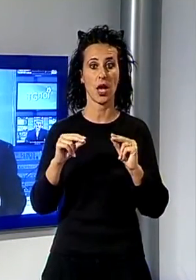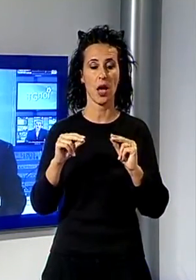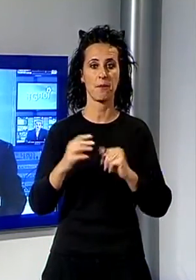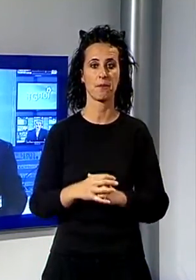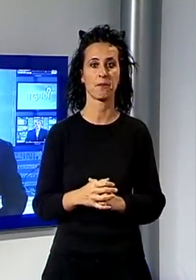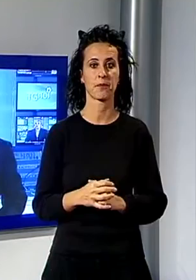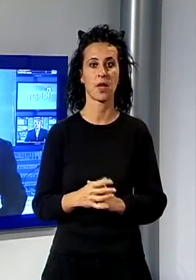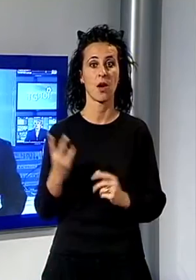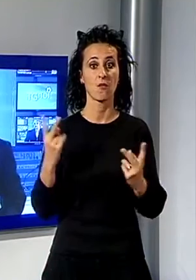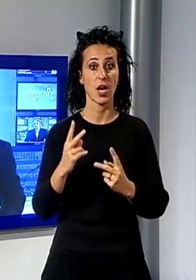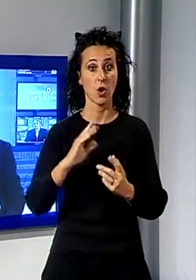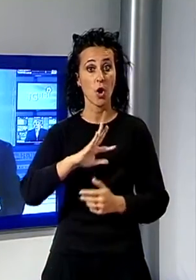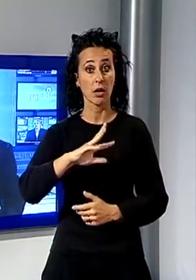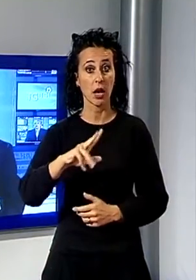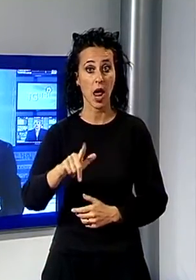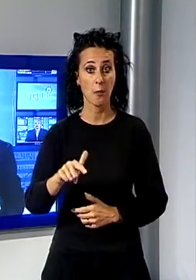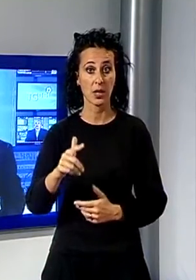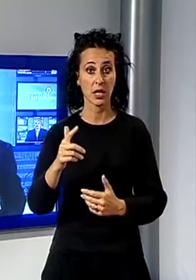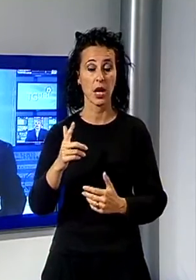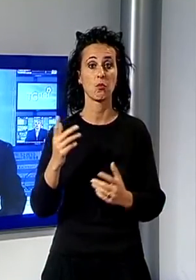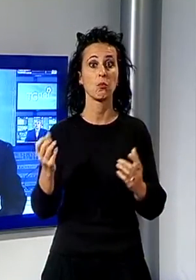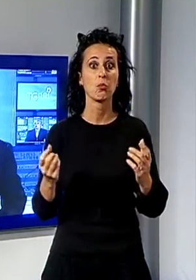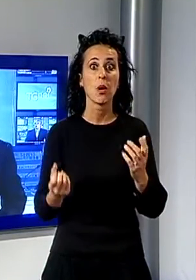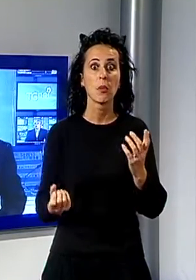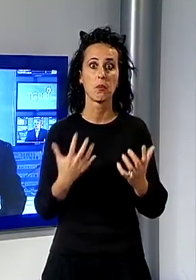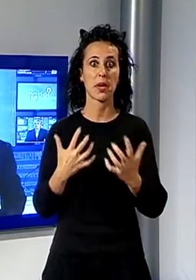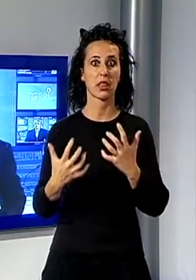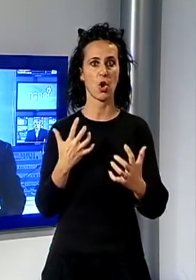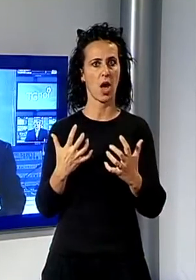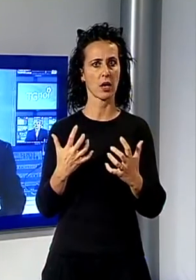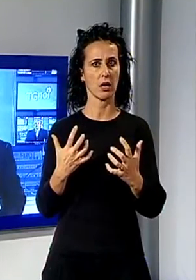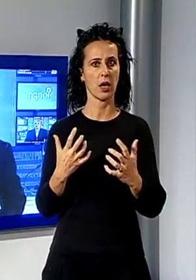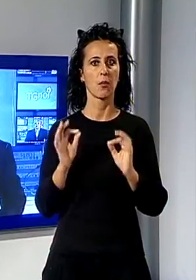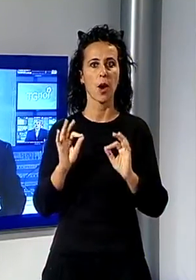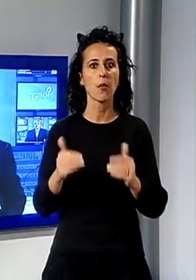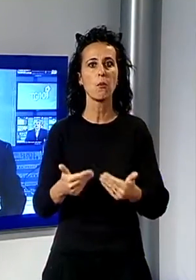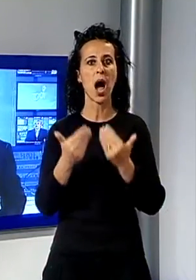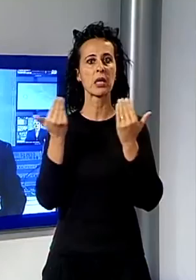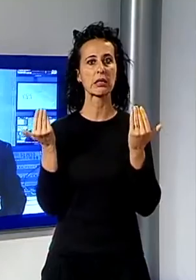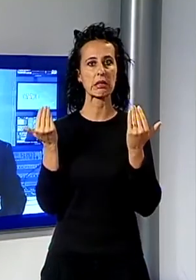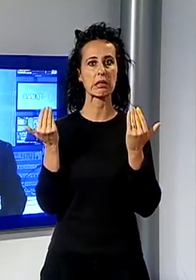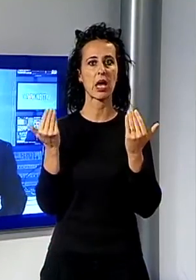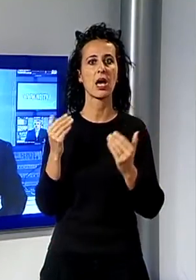con questa rapina spettacolare e anche un po' cruda che si è consumata questa mattina a Monte Carlo.